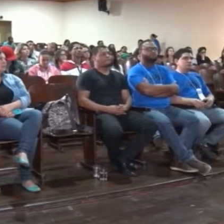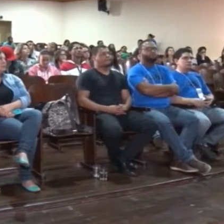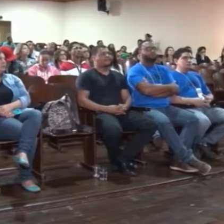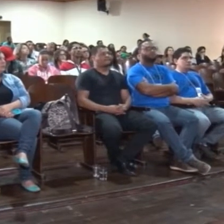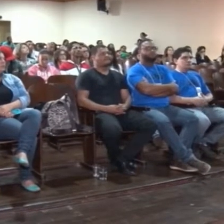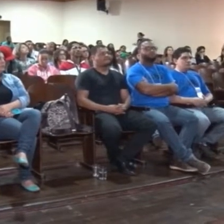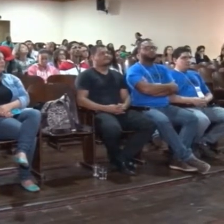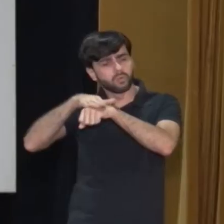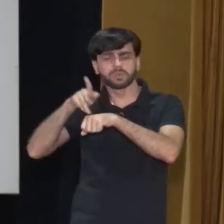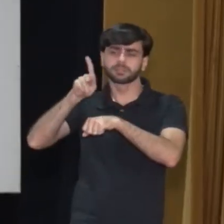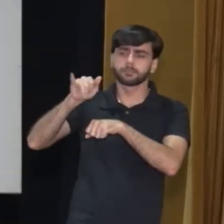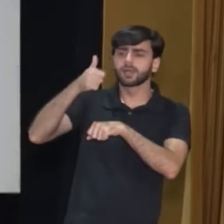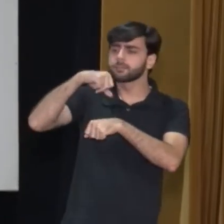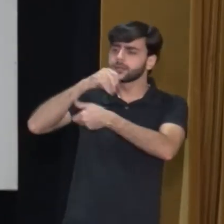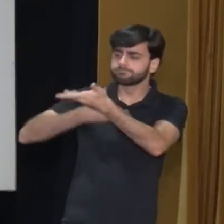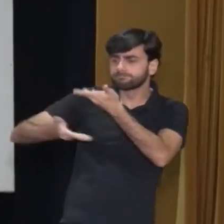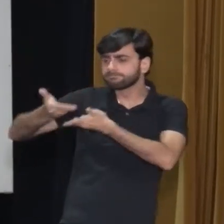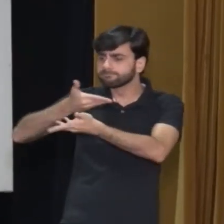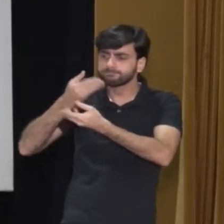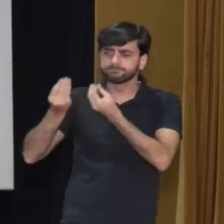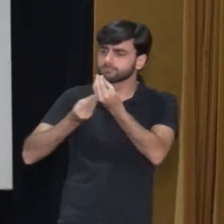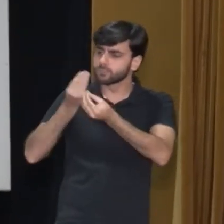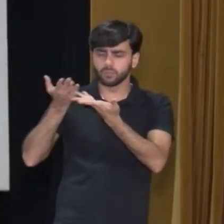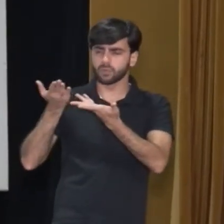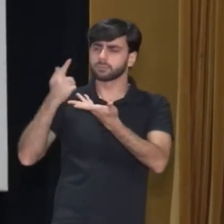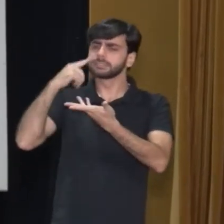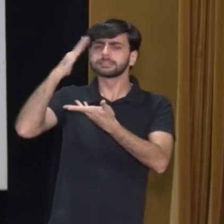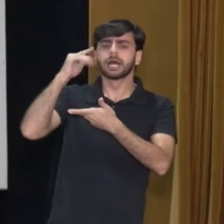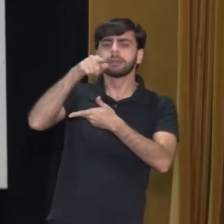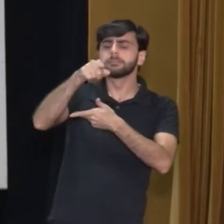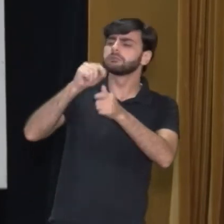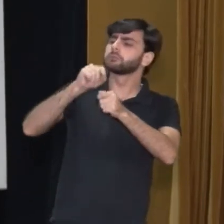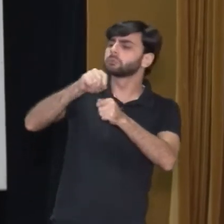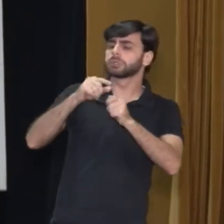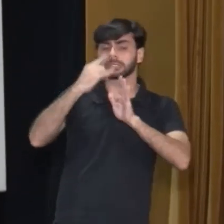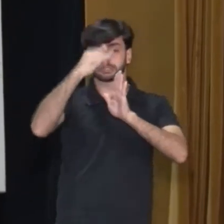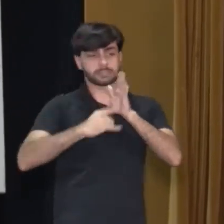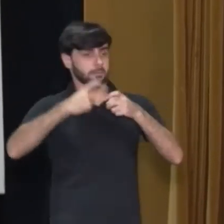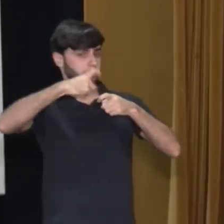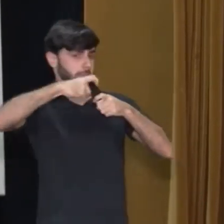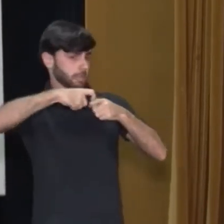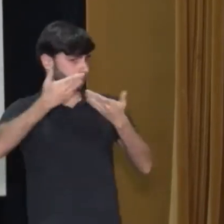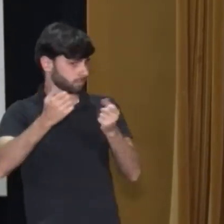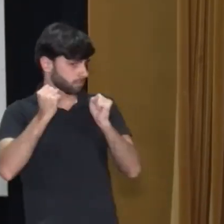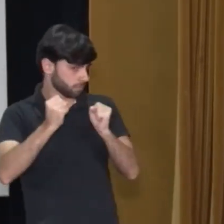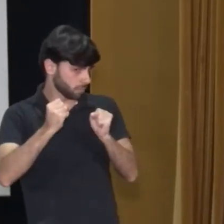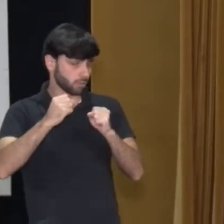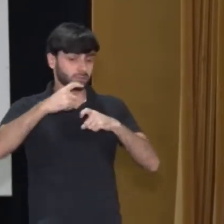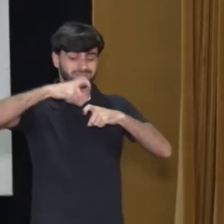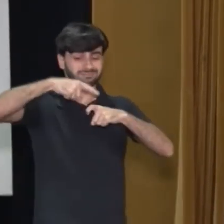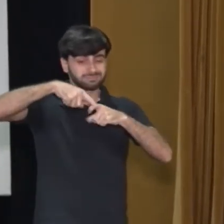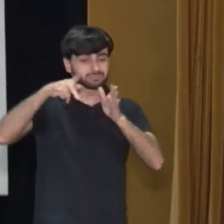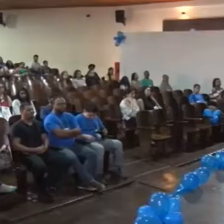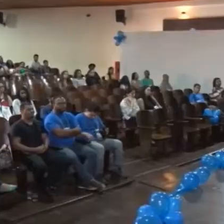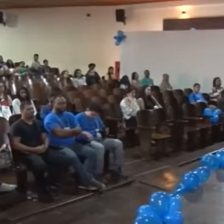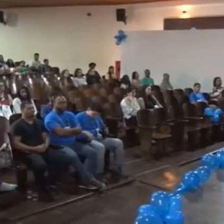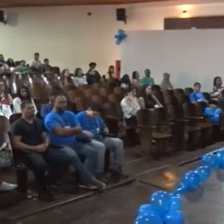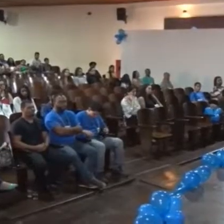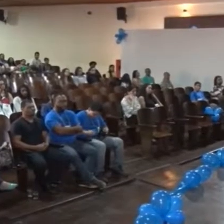setembro. Durante o evento, foram promovidas atividades relacionadas a Libras, língua brasileira de sinais, e a comunidade